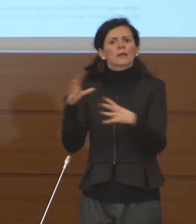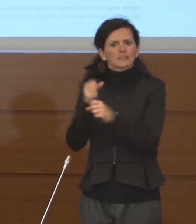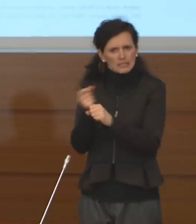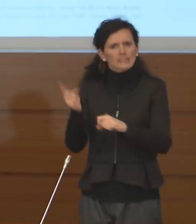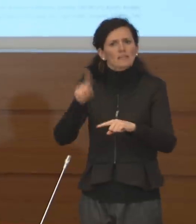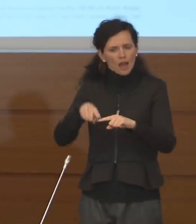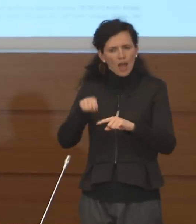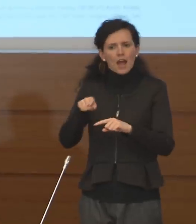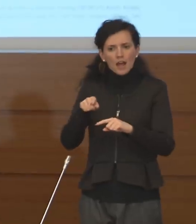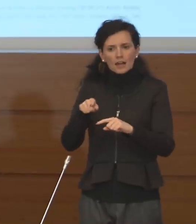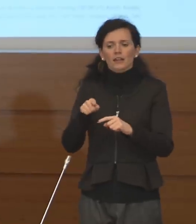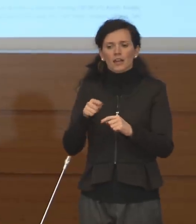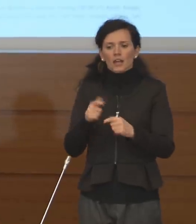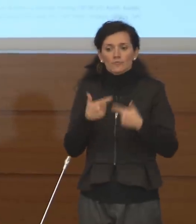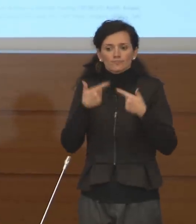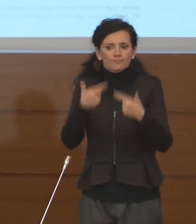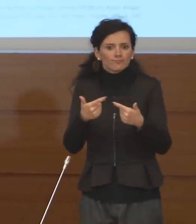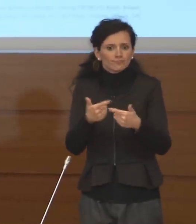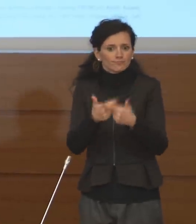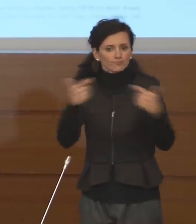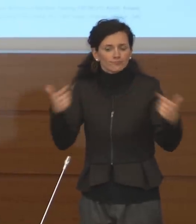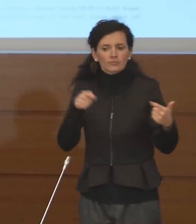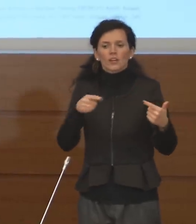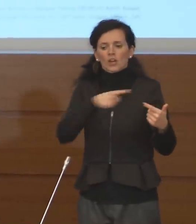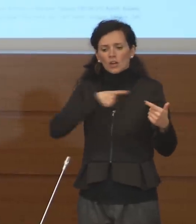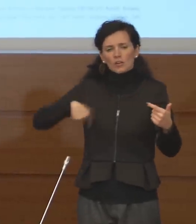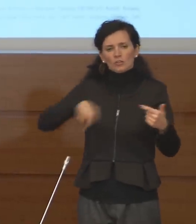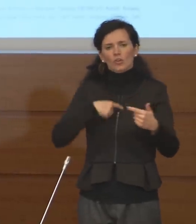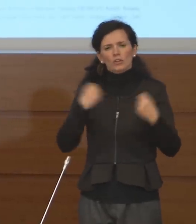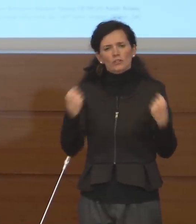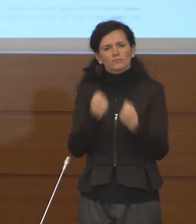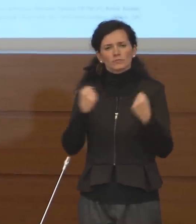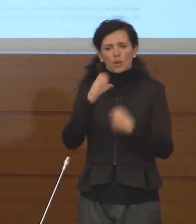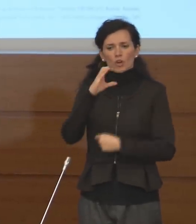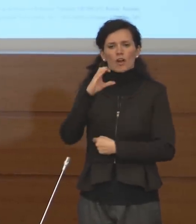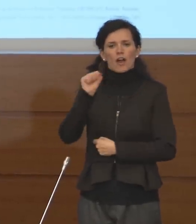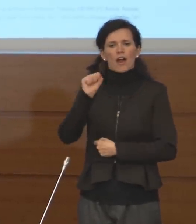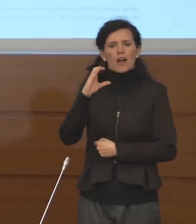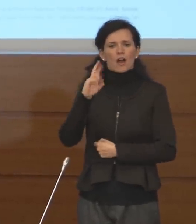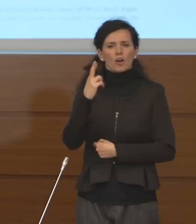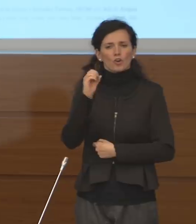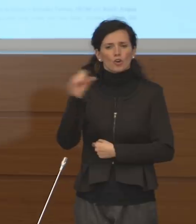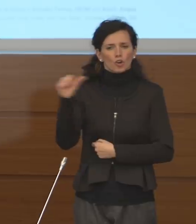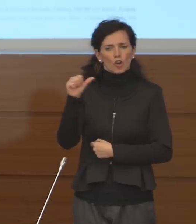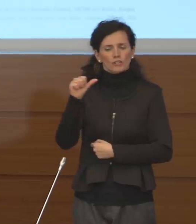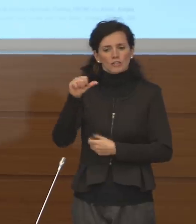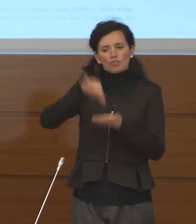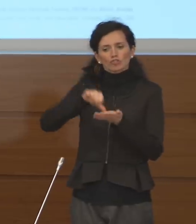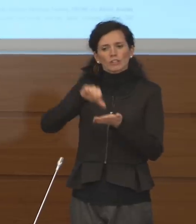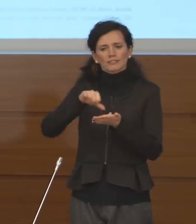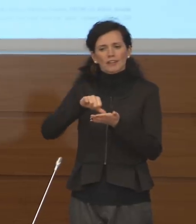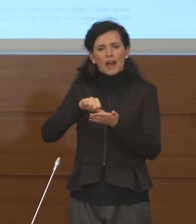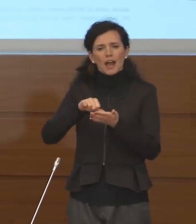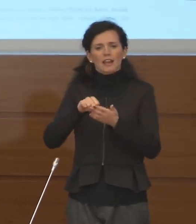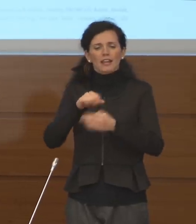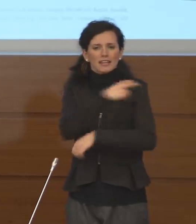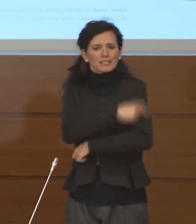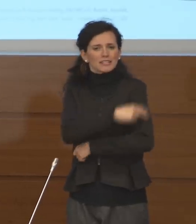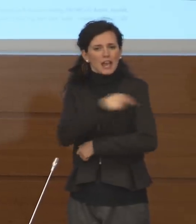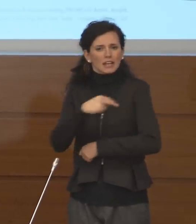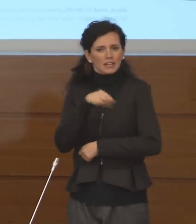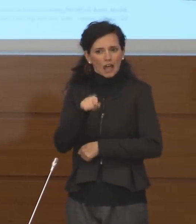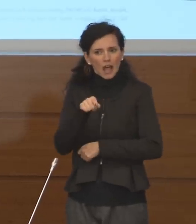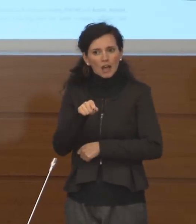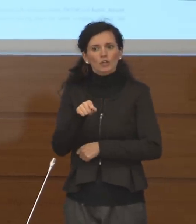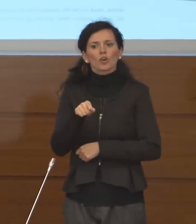Noi abbiamo attivato il meccanismo della CROSS, la centrale remota di soccorso sanitario, che è